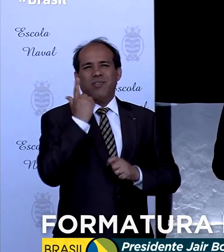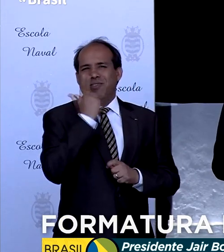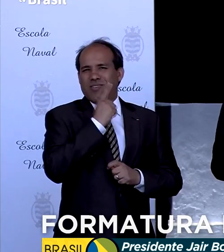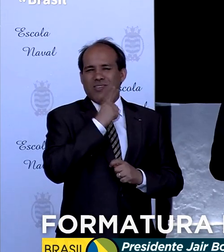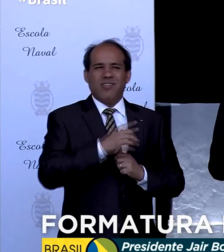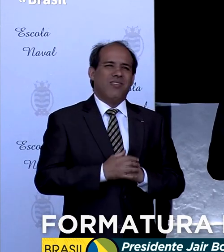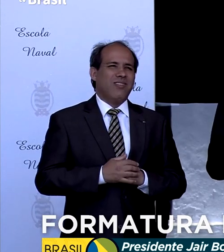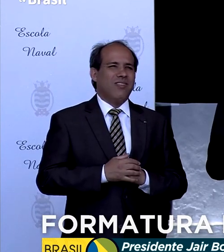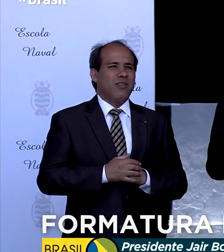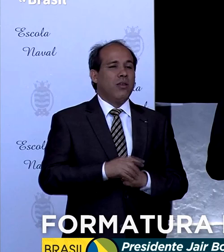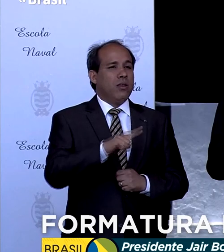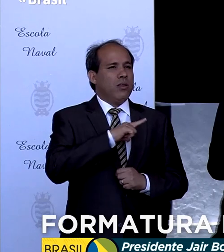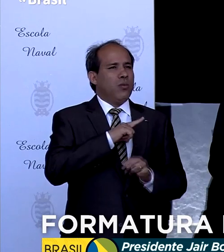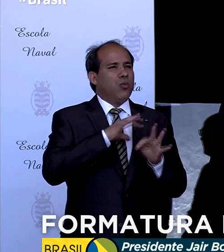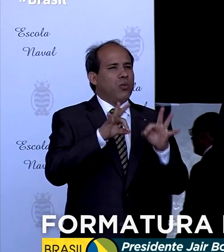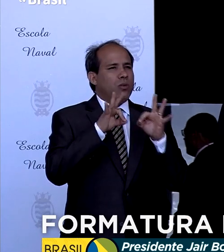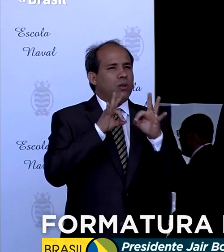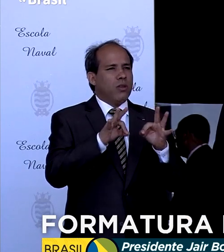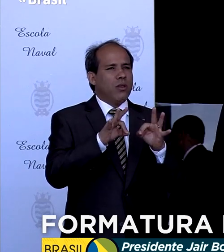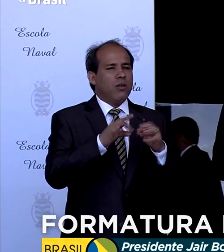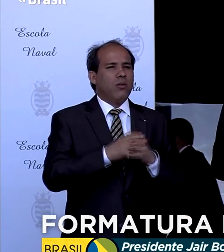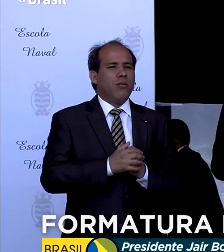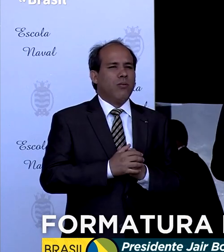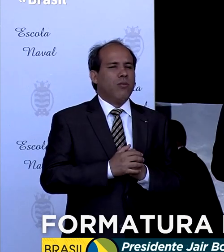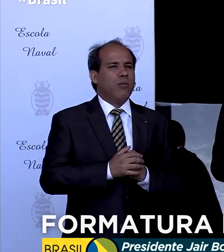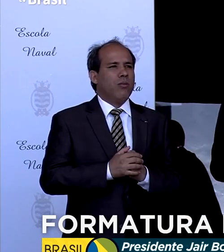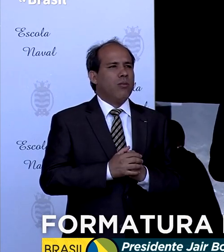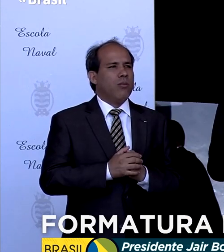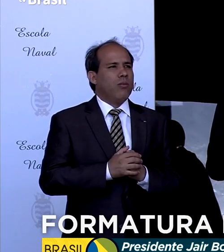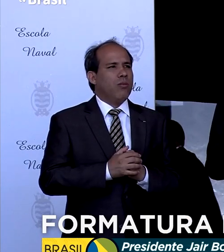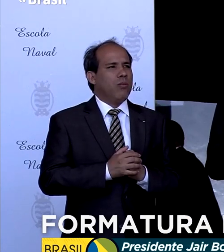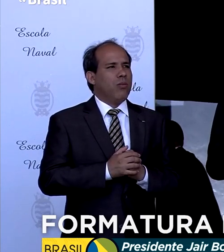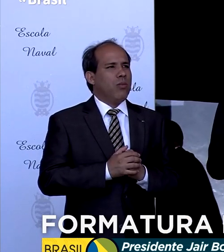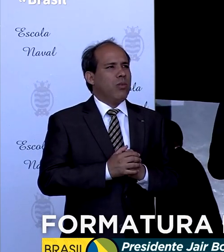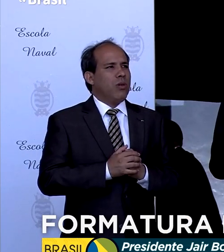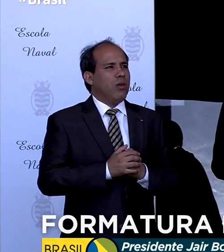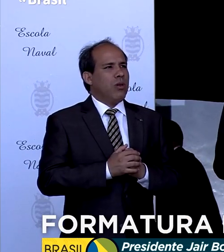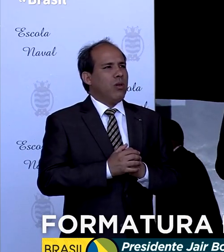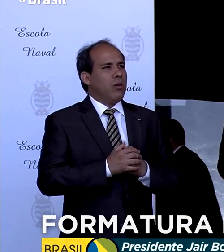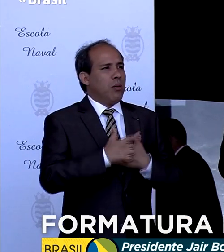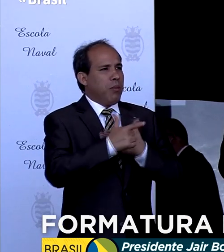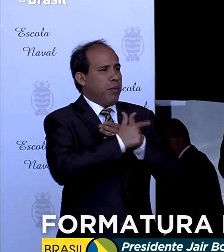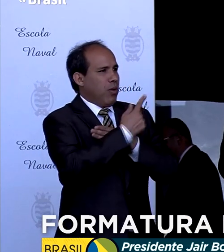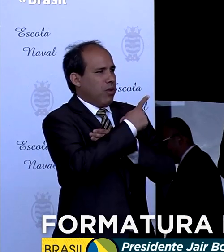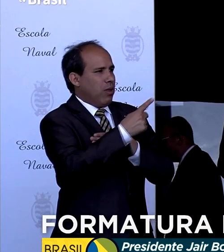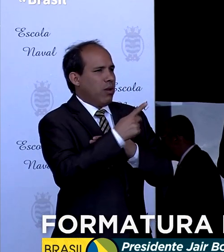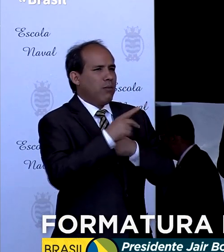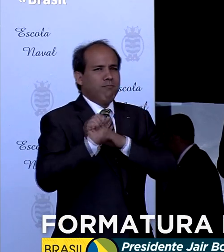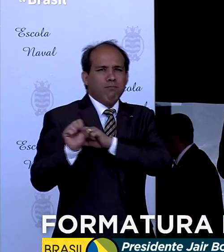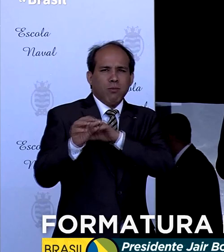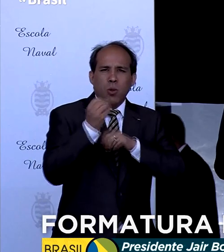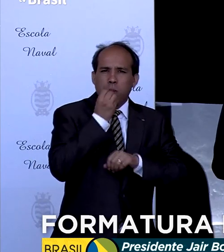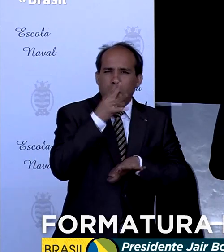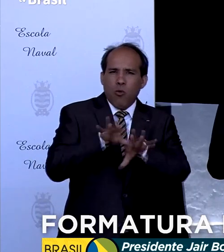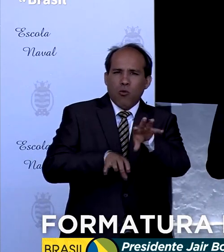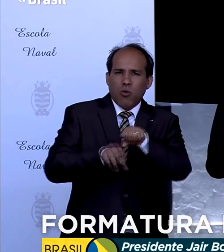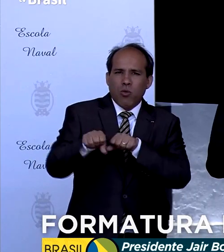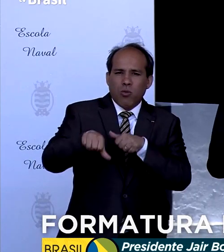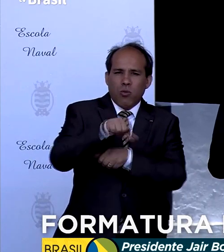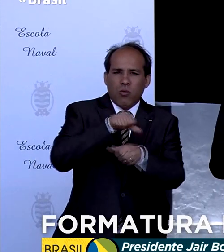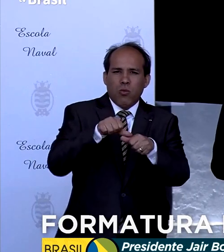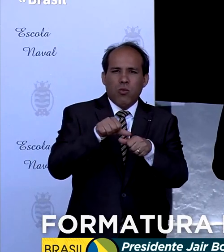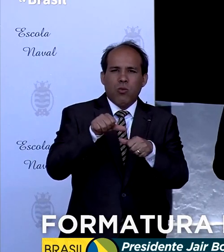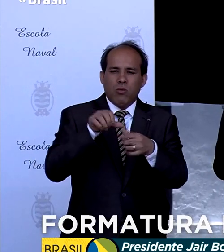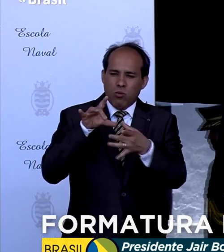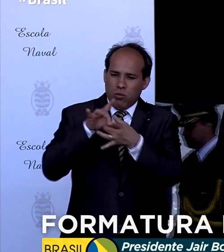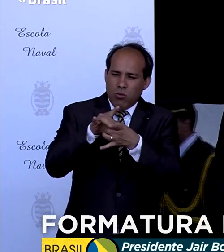A certeza da nossa parte, da boa formação de vocês, o destino do nosso